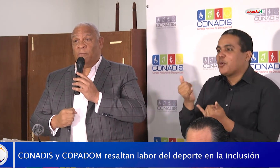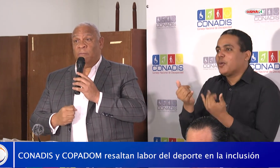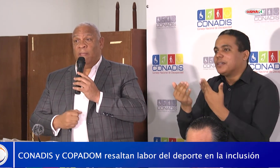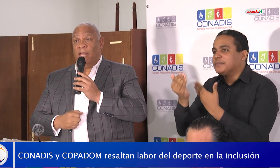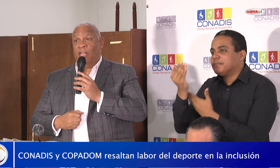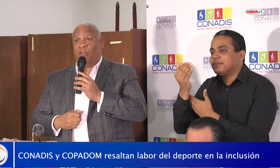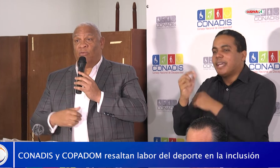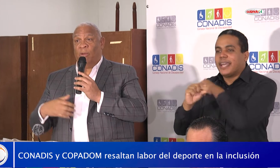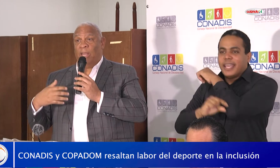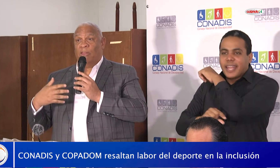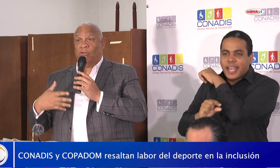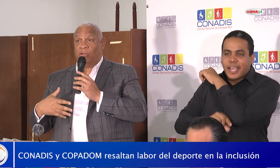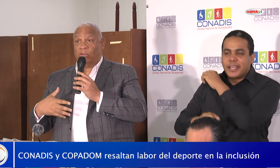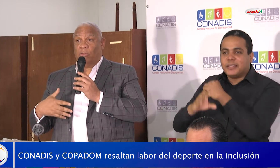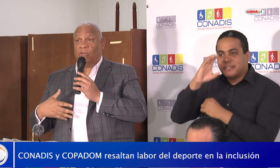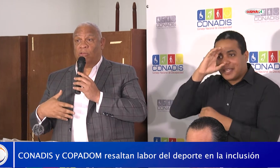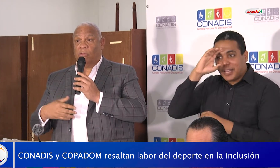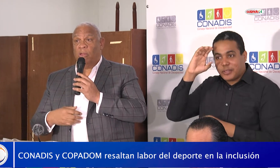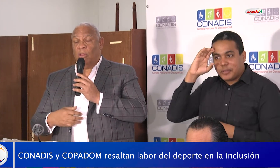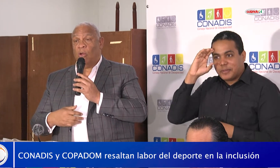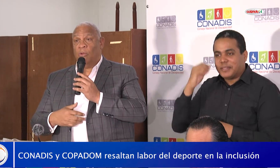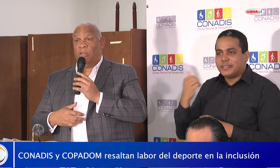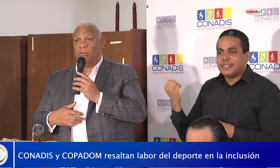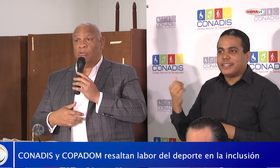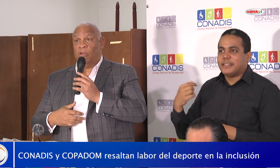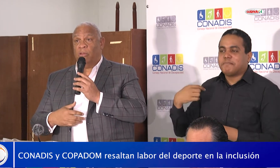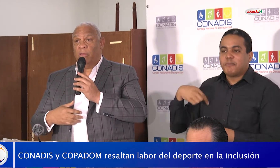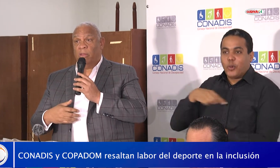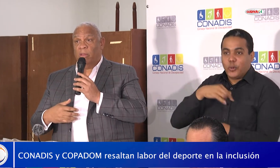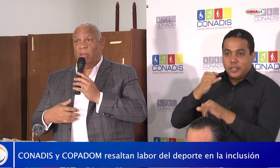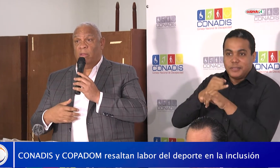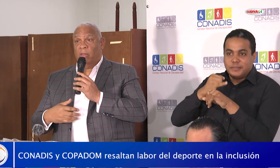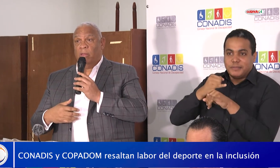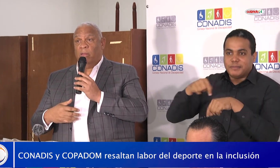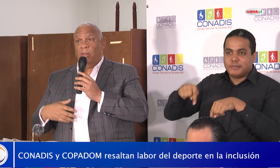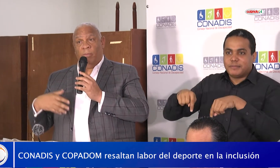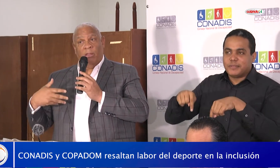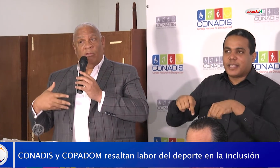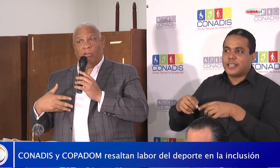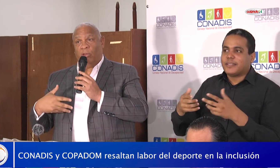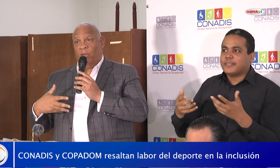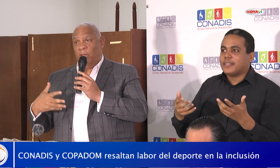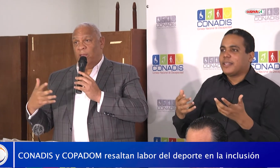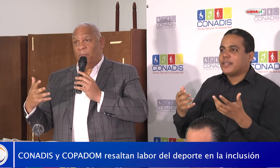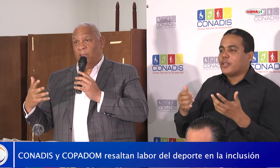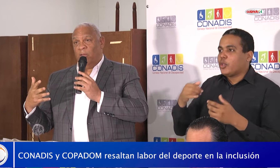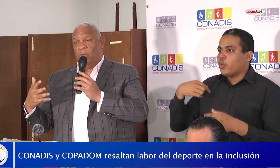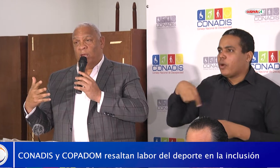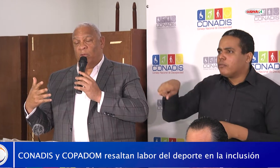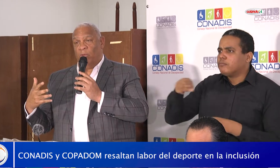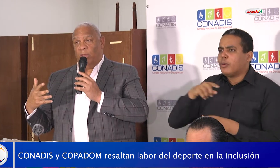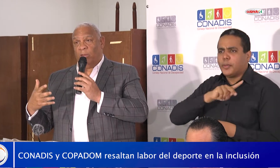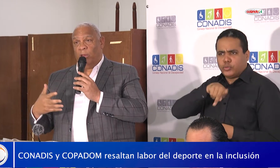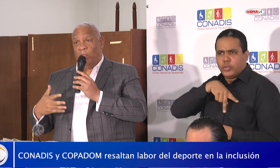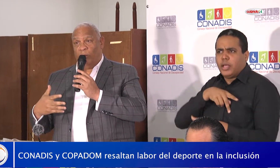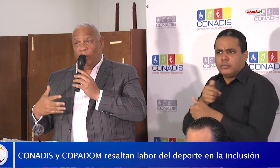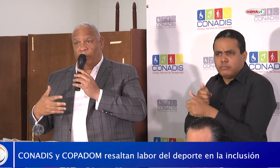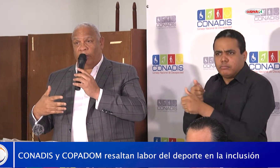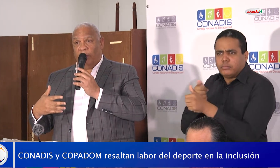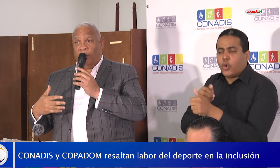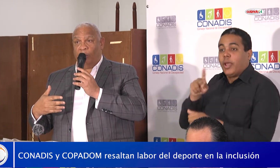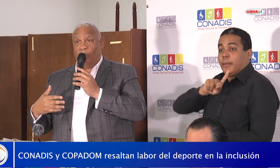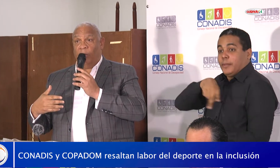Gerardo, Christopher, para nosotros como institución y para nosotros de manera particular como director